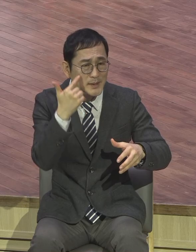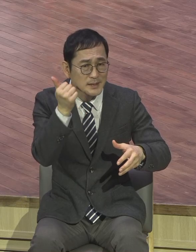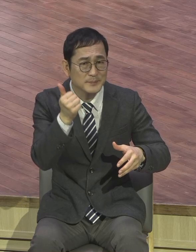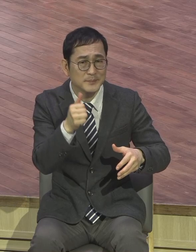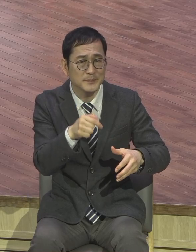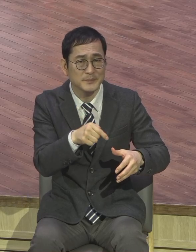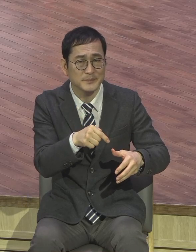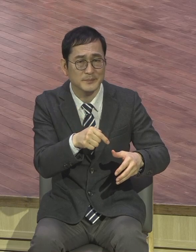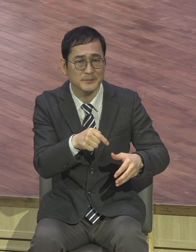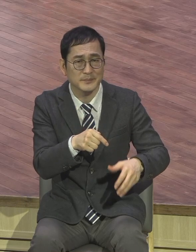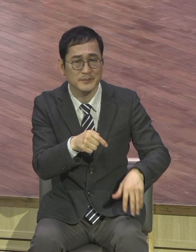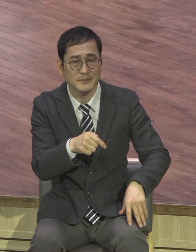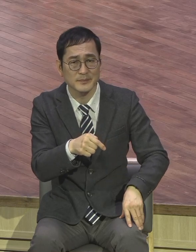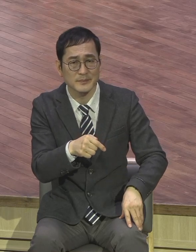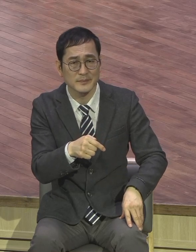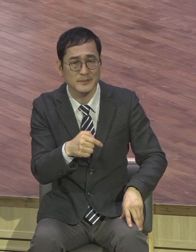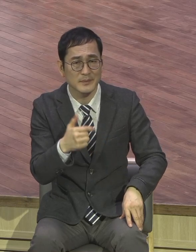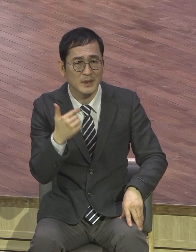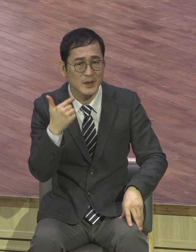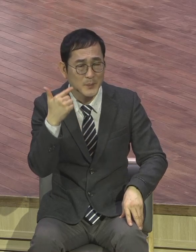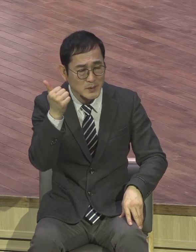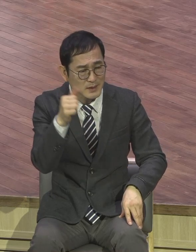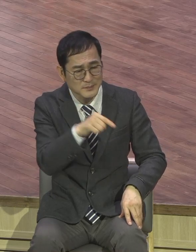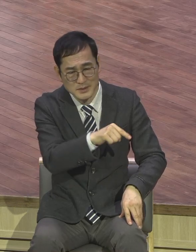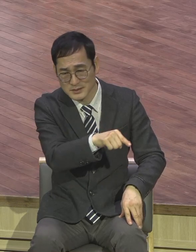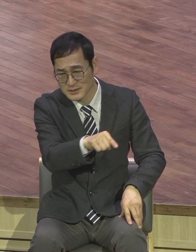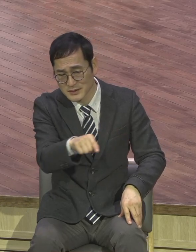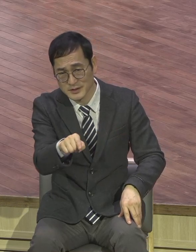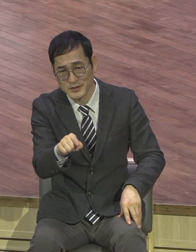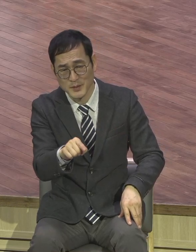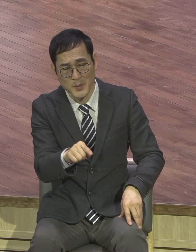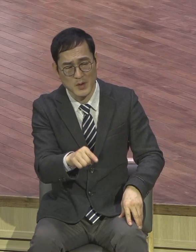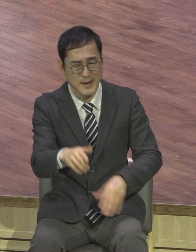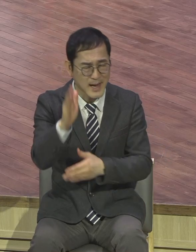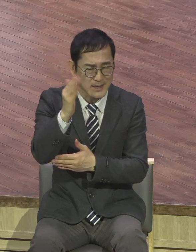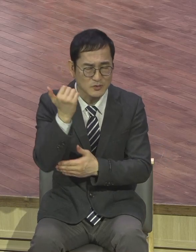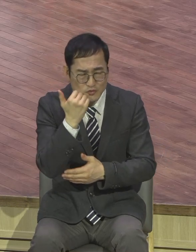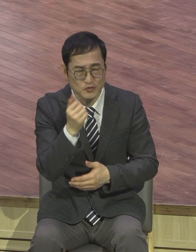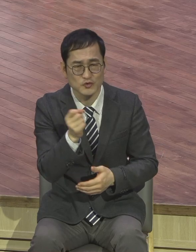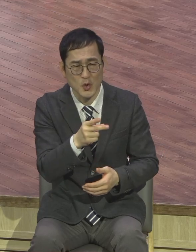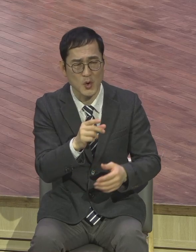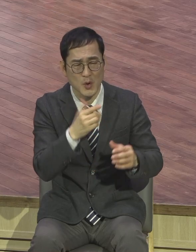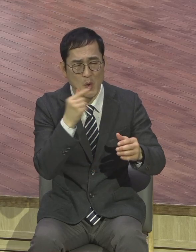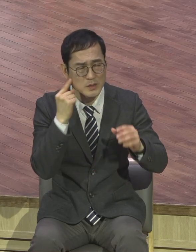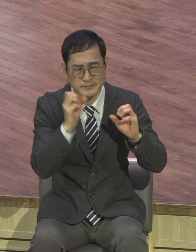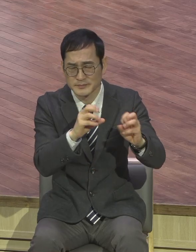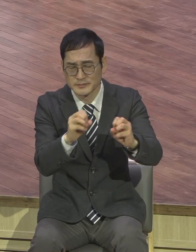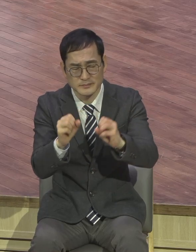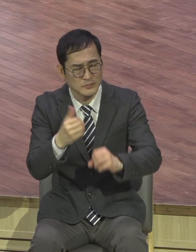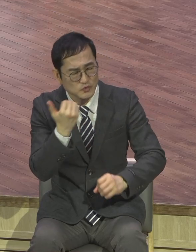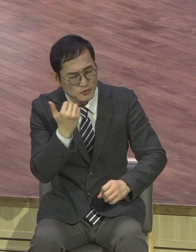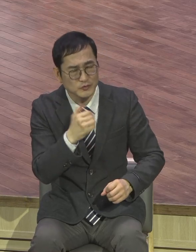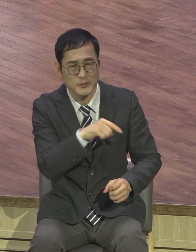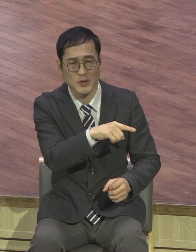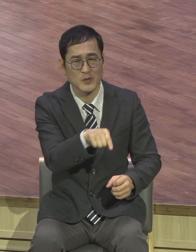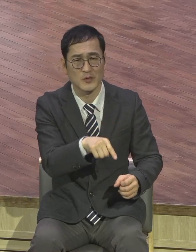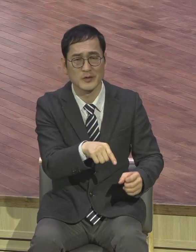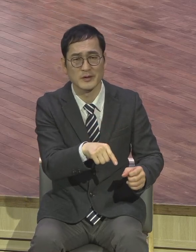줌으로 지금 강의는 누가 합니다. 쫙 내가 마음이 급해요. 하 저 파키스탄 저 인도에 저